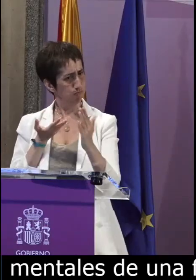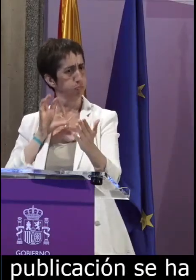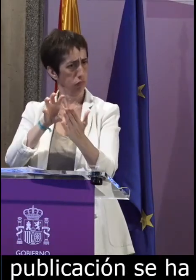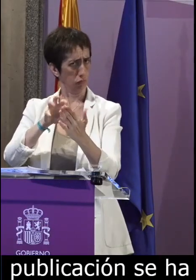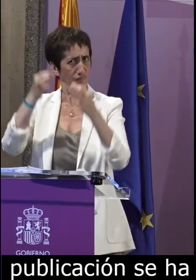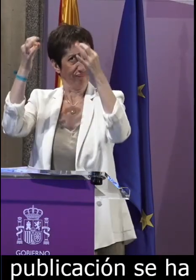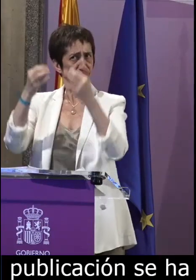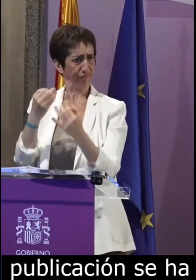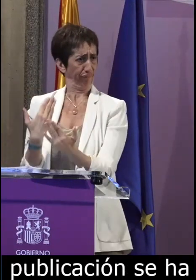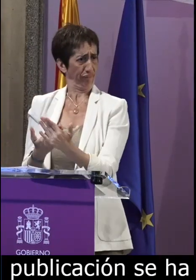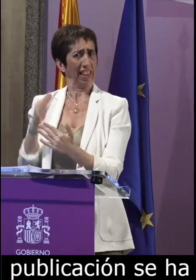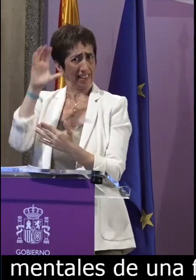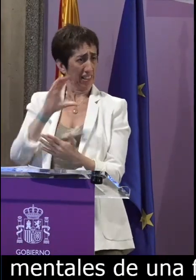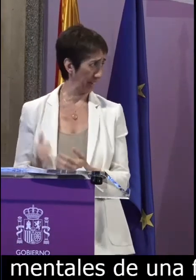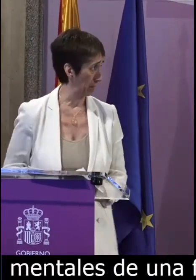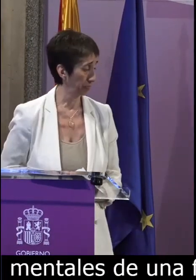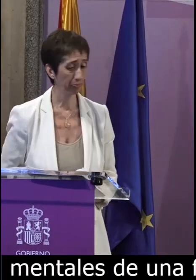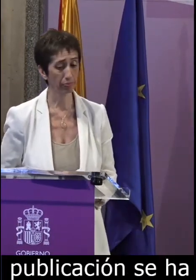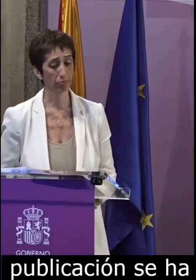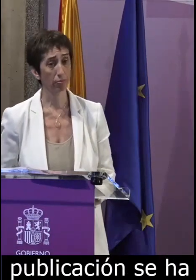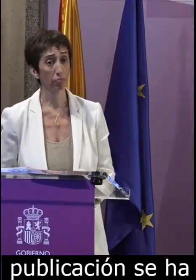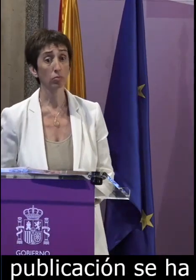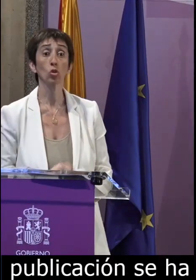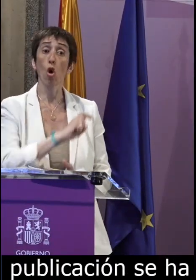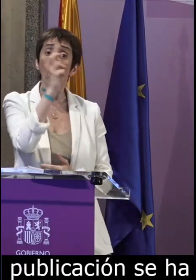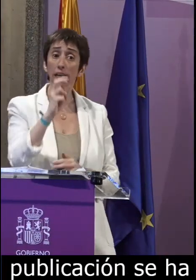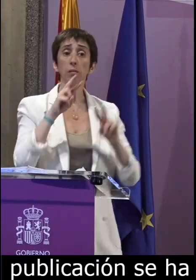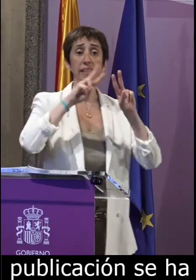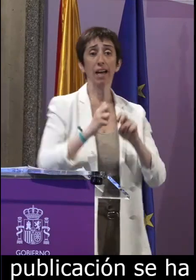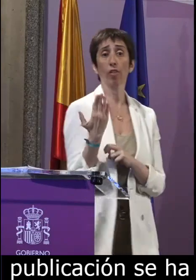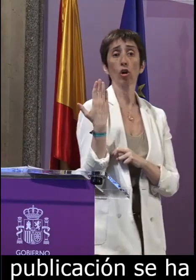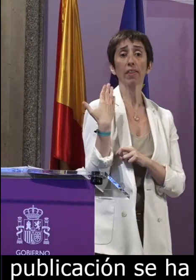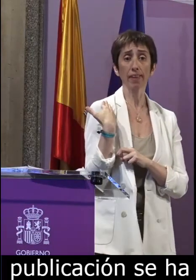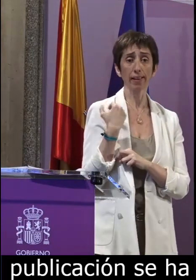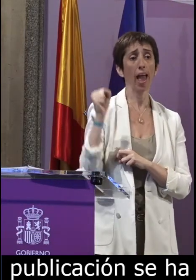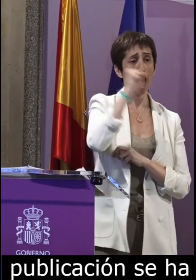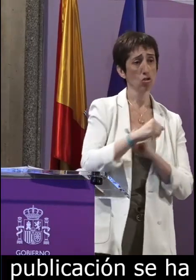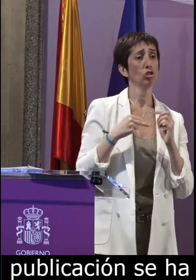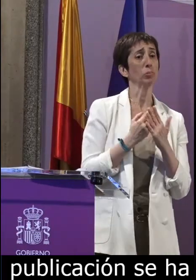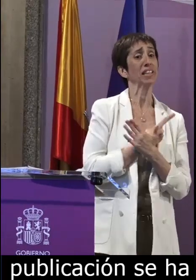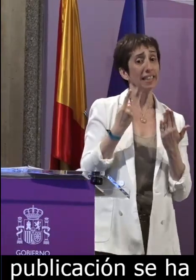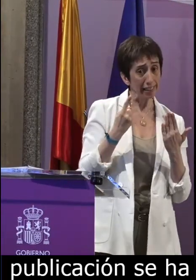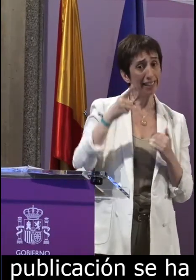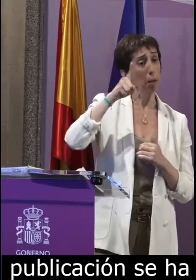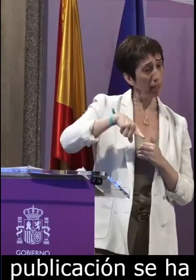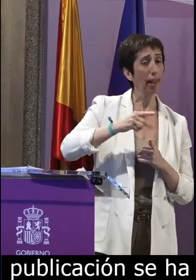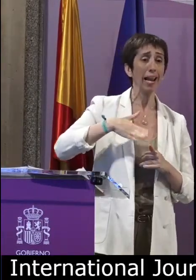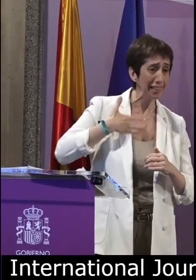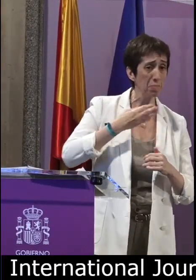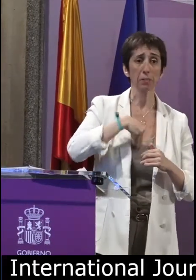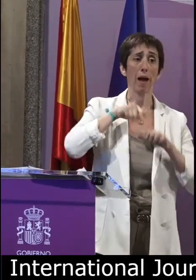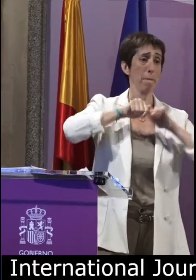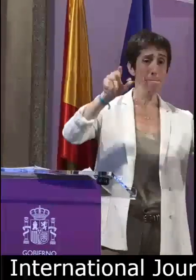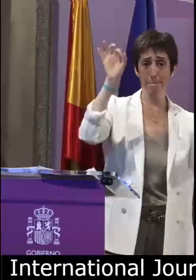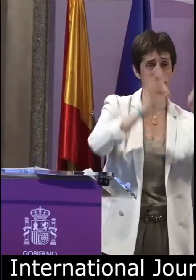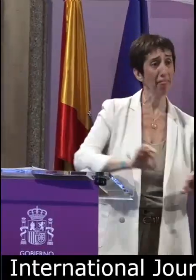Autolingology es una publicación científica también otra investigación del año